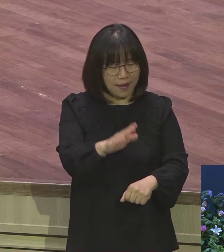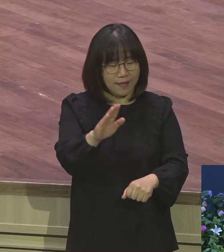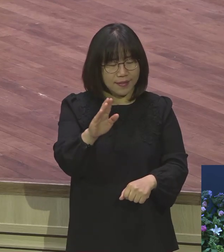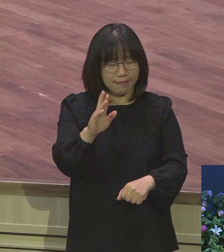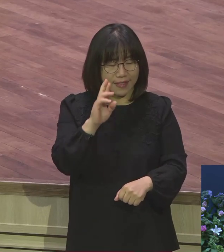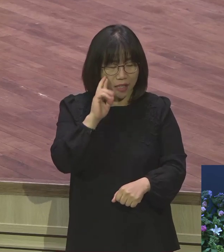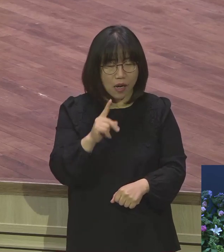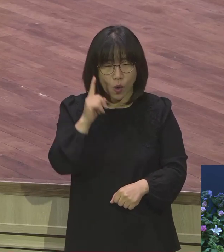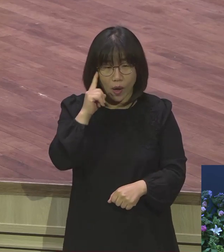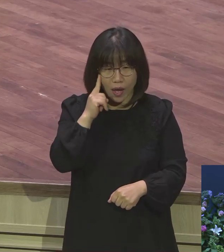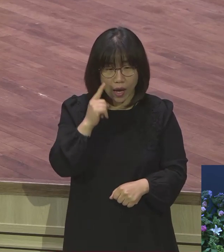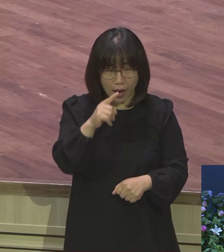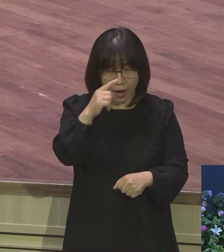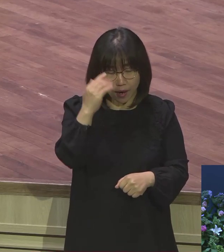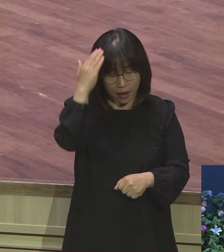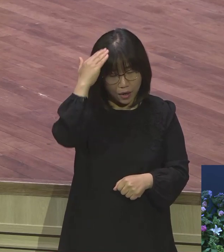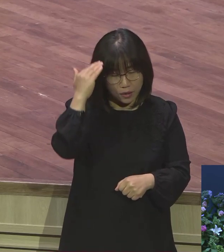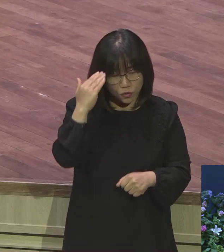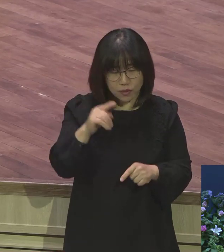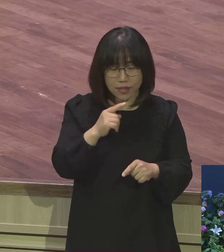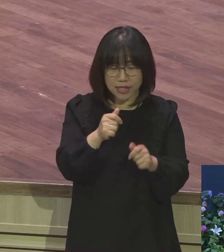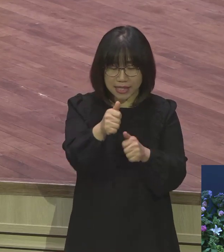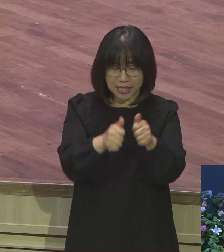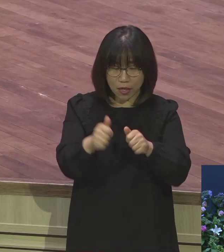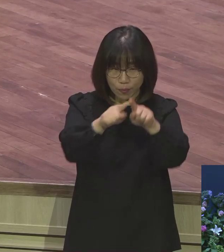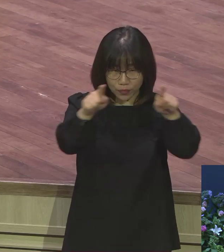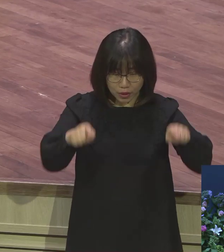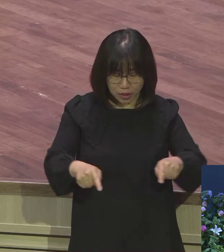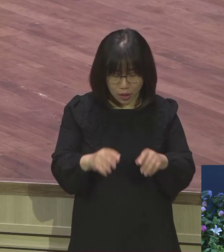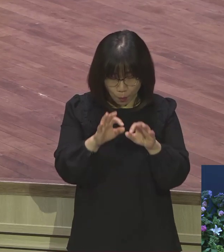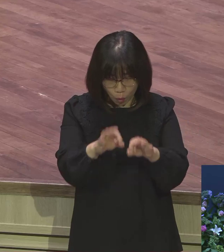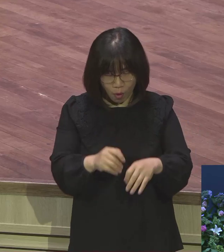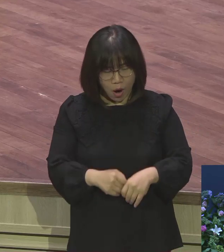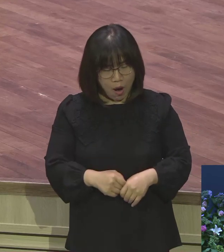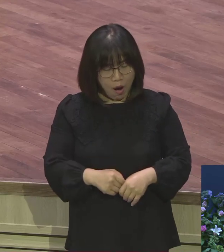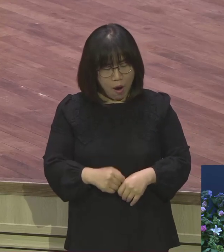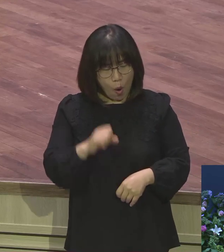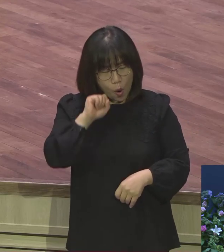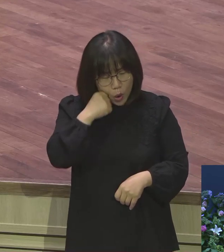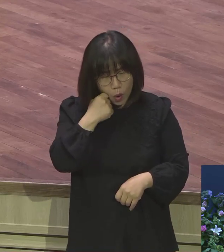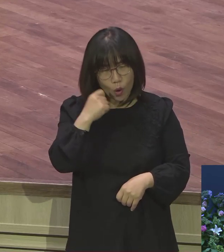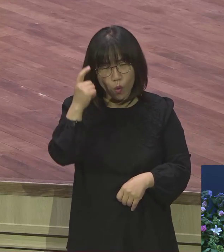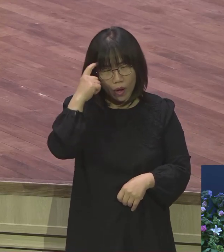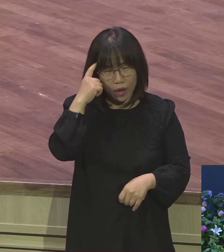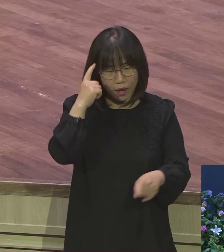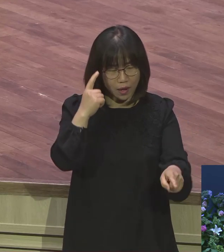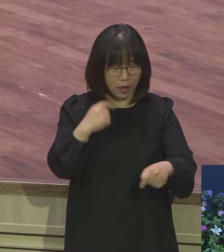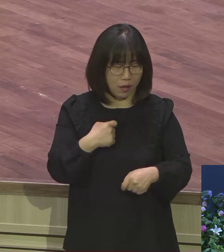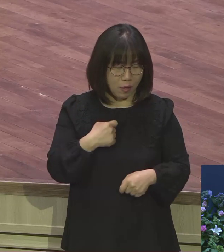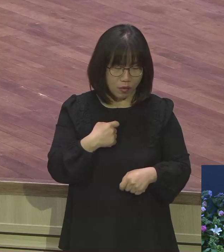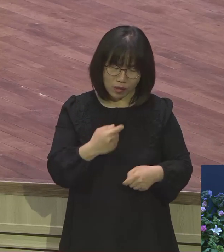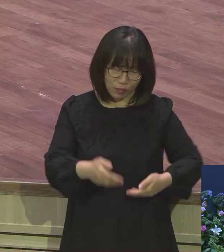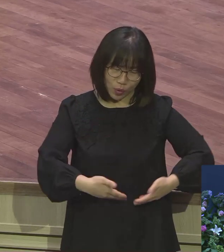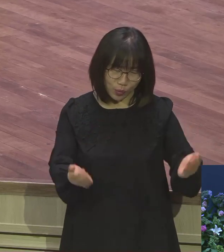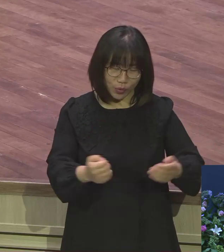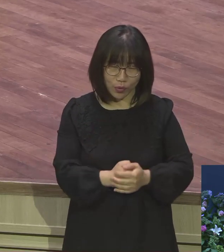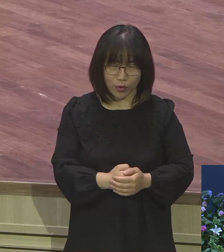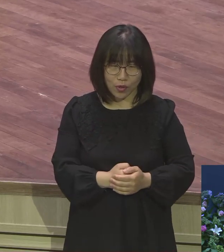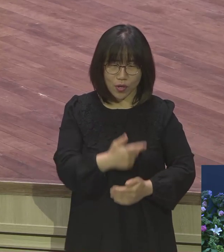못 맞춘대요. 그걸 못 쓴대요. 그러면서 하는 말이에요. 왜 이런 걸 왜 공부하냐. 왜 필요 없는 거 이런 걸 왜 하냐고. 그분들